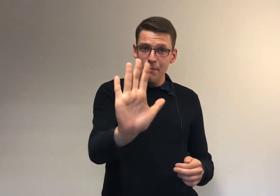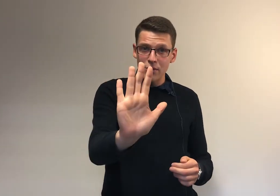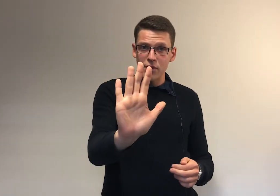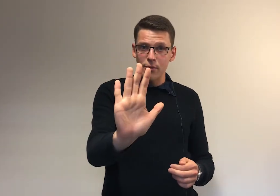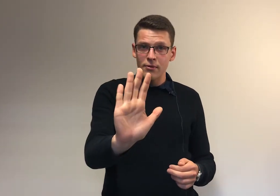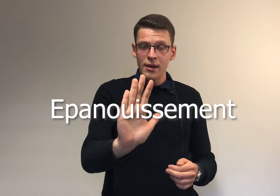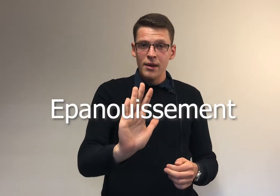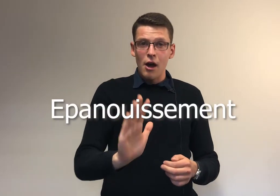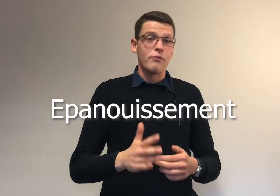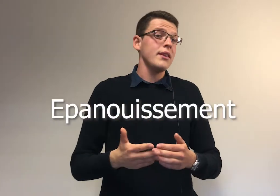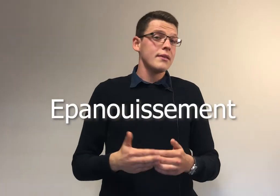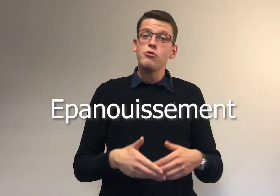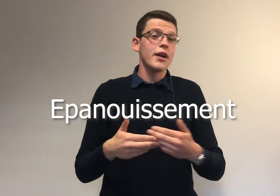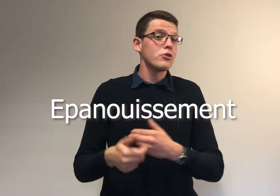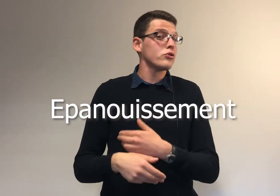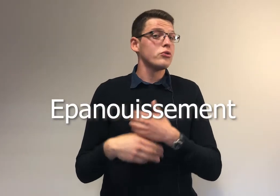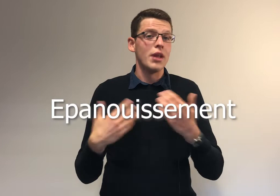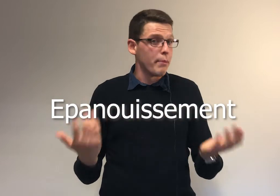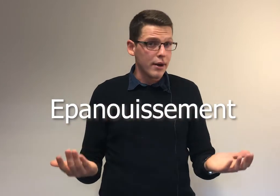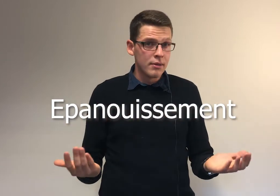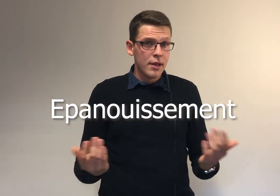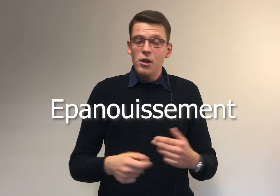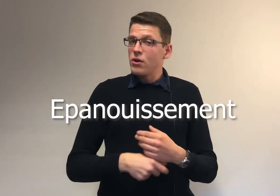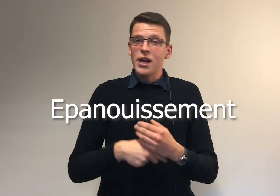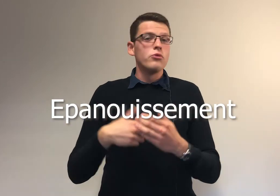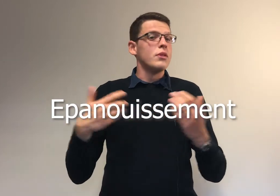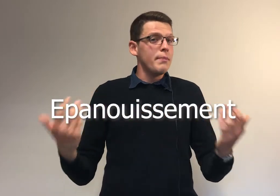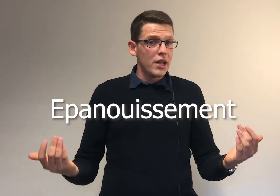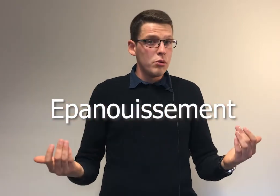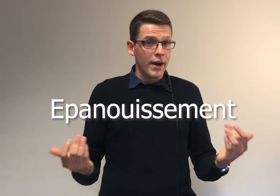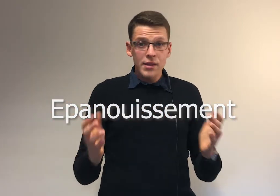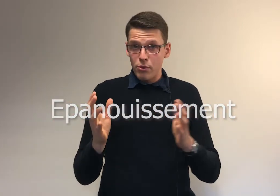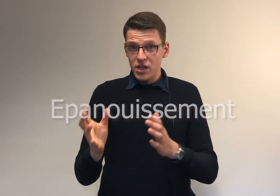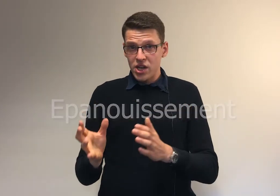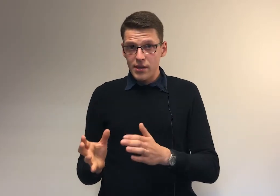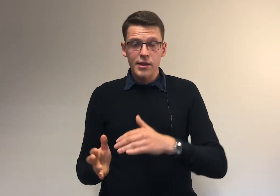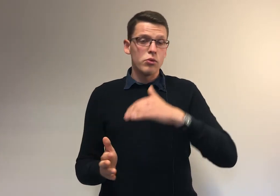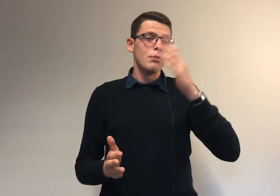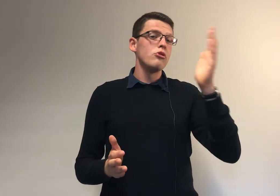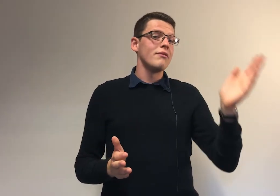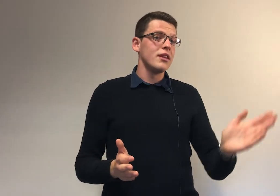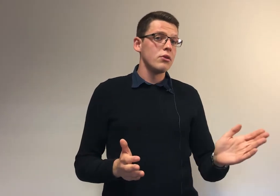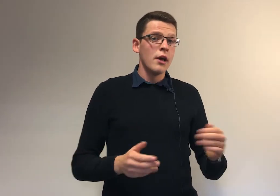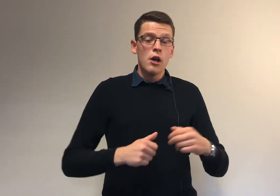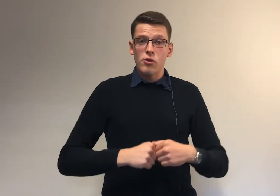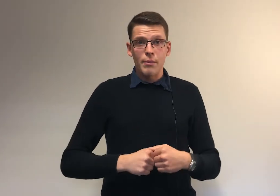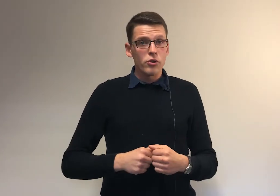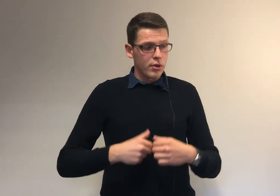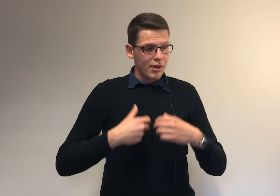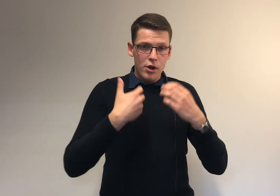'épanouissement. En fait, si tu fais quelque chose que tu n'aimes pas, dans lequel tu ne t'épanouis pas, c'est pour ça que j'ai insisté au début de la vidéo sur l'importance d'avoir